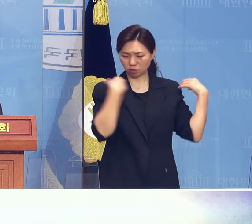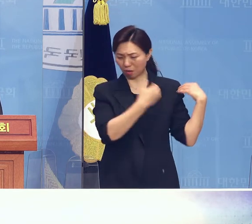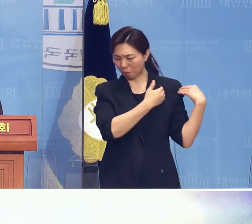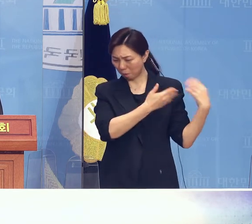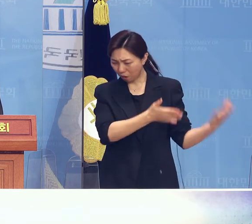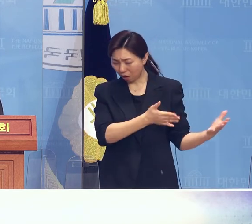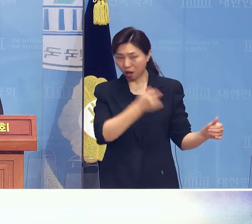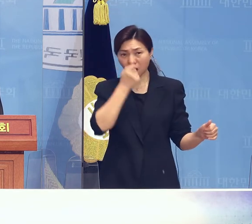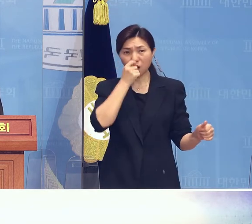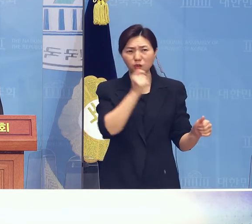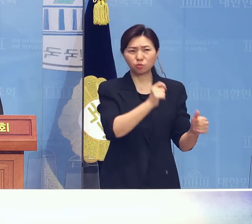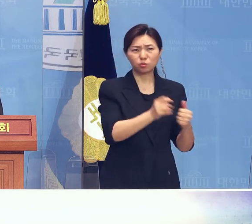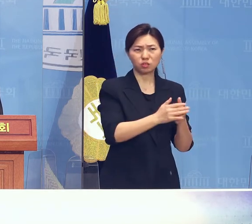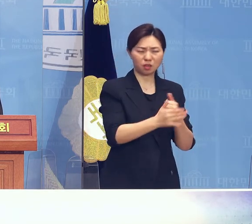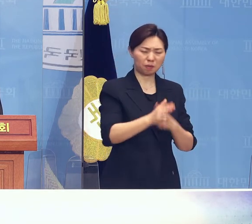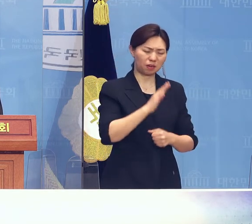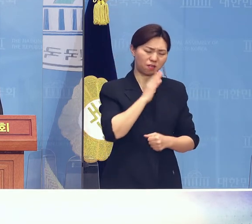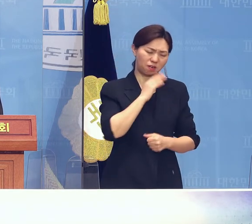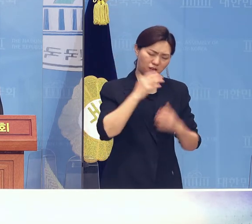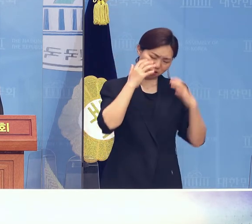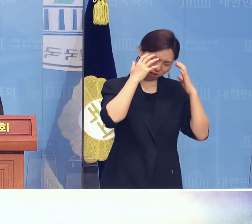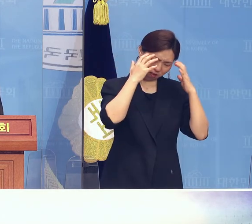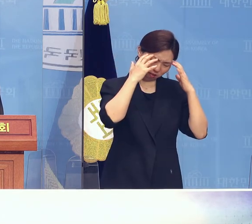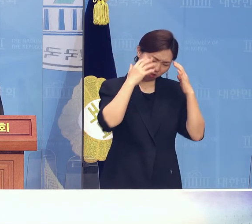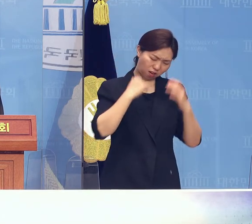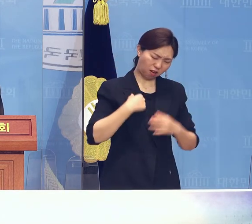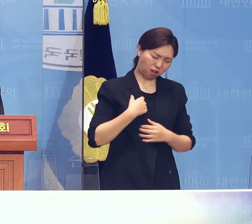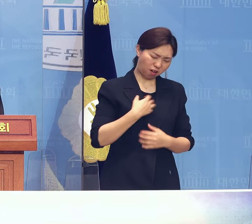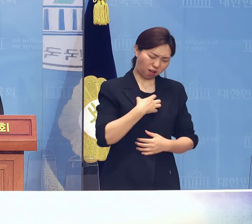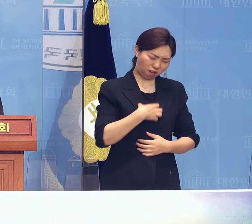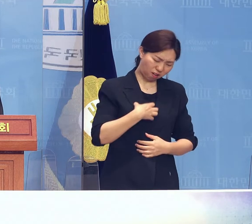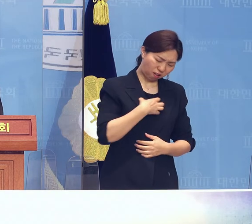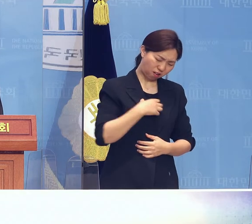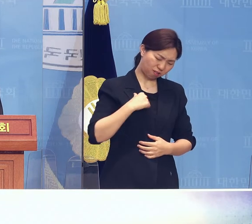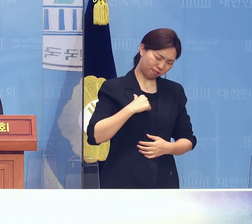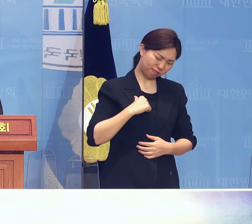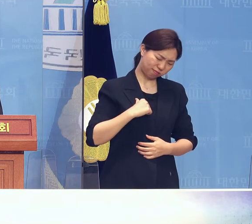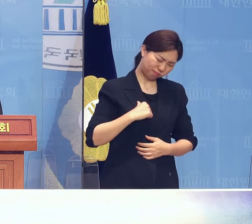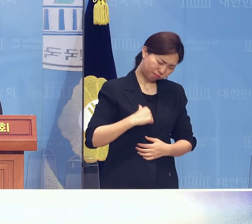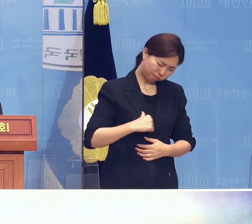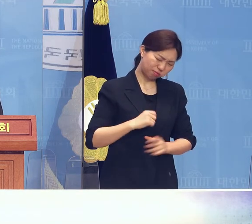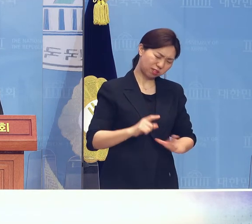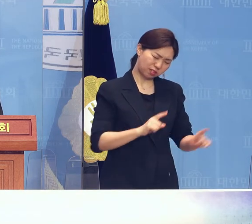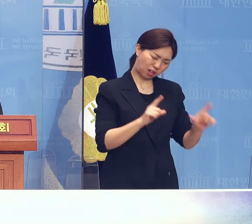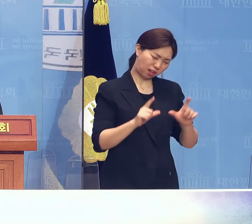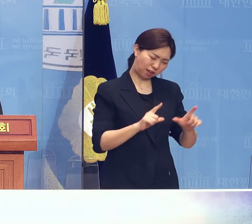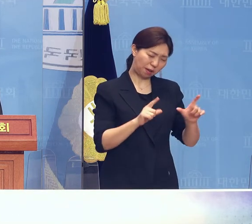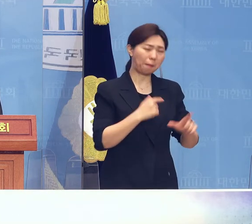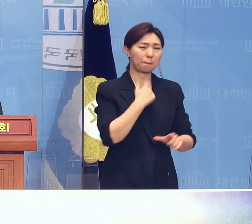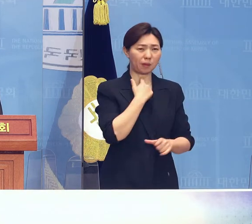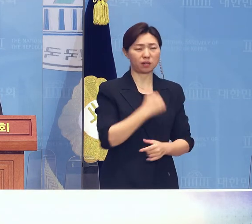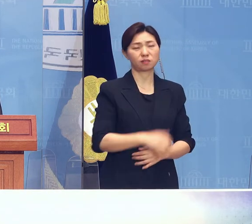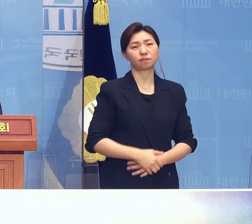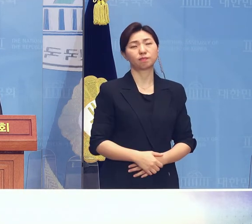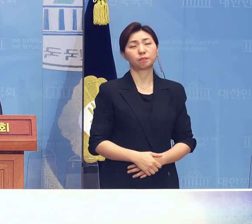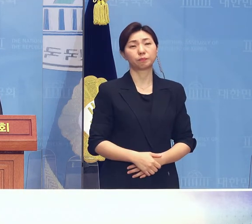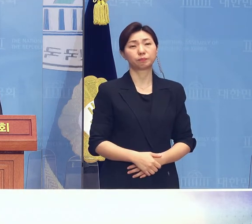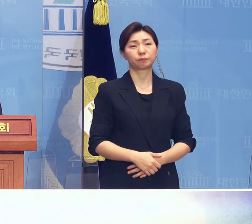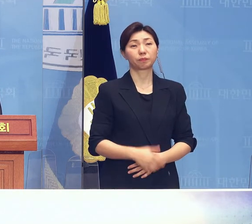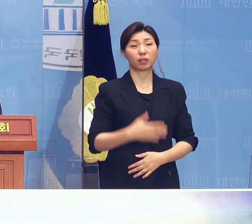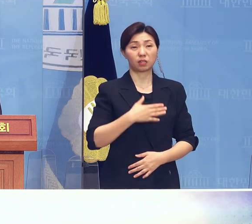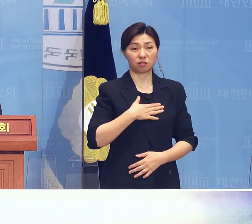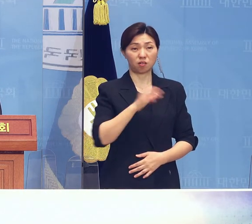고통과 아픔을 견디며 힘든 삶을 살아왔습니다. 저